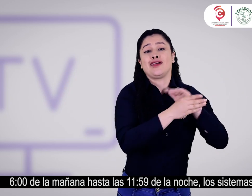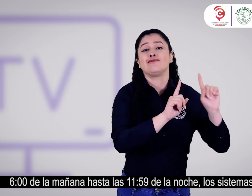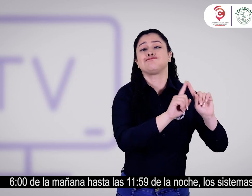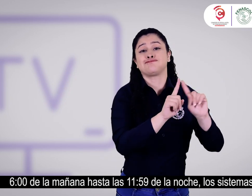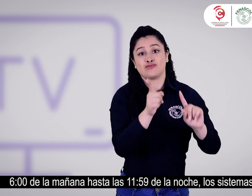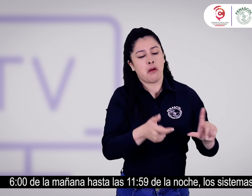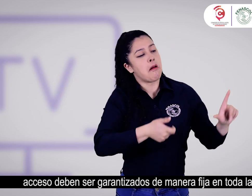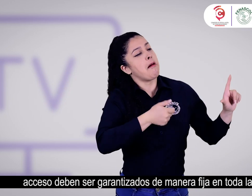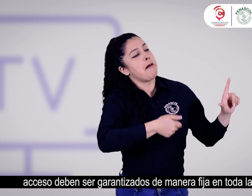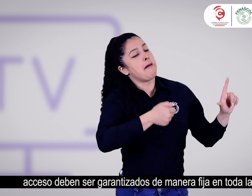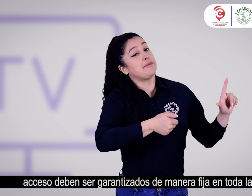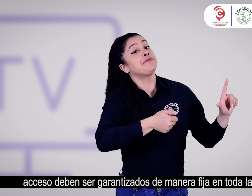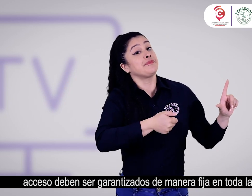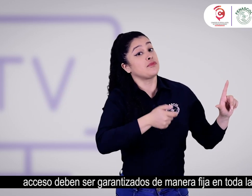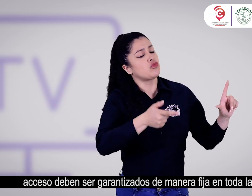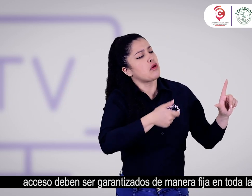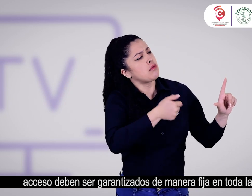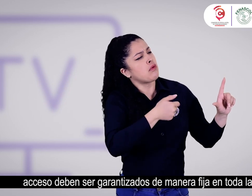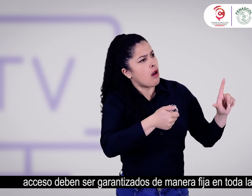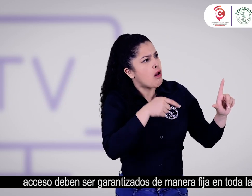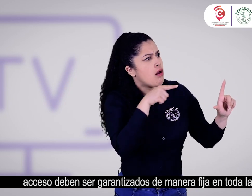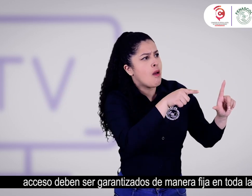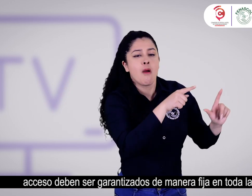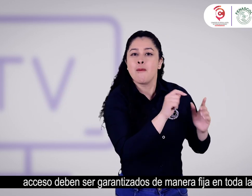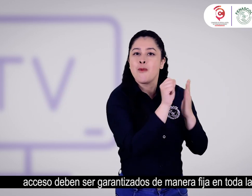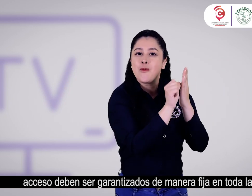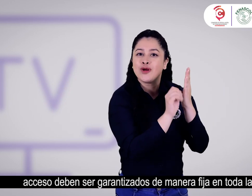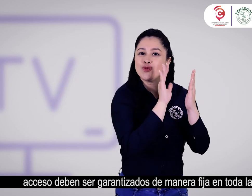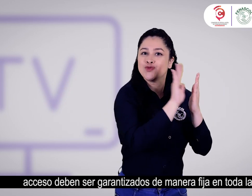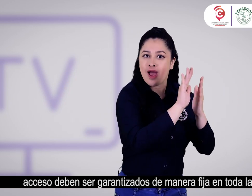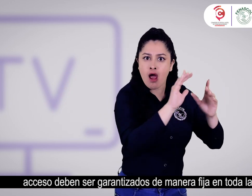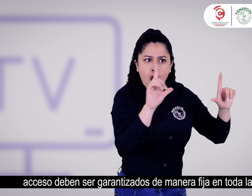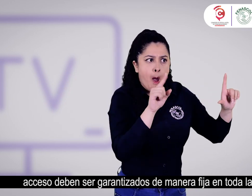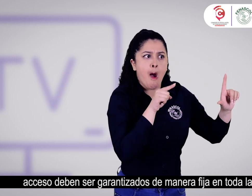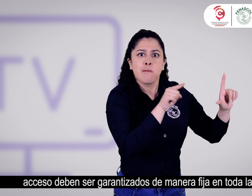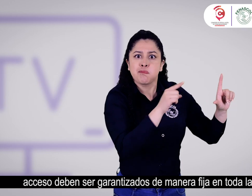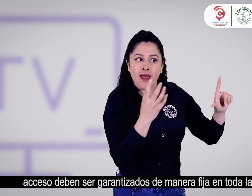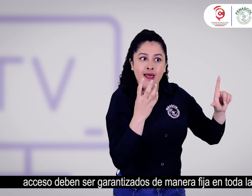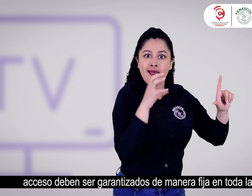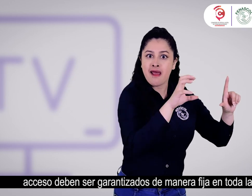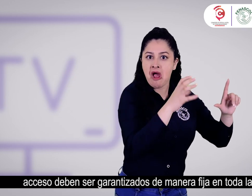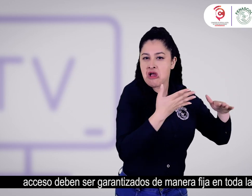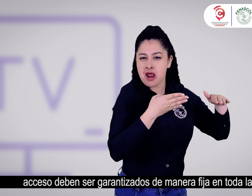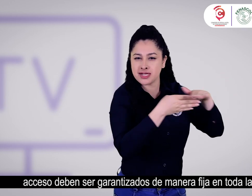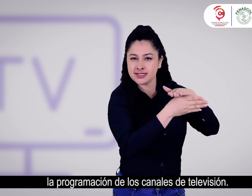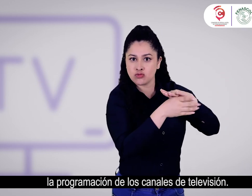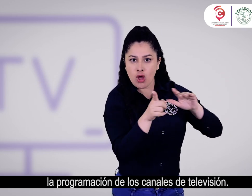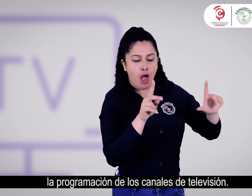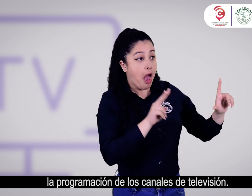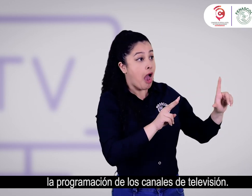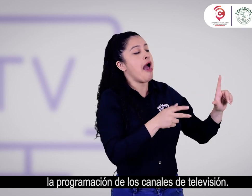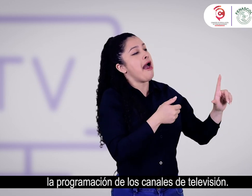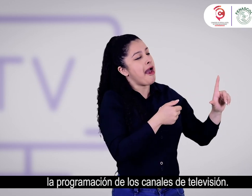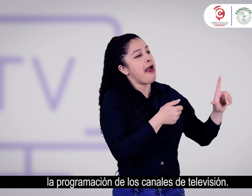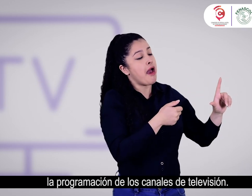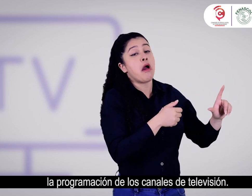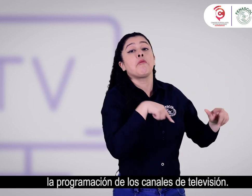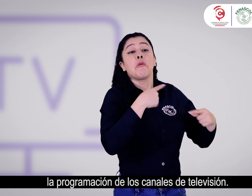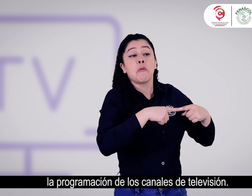sistemas de acceso deben ser garantizados de manera fija en toda la programación de los